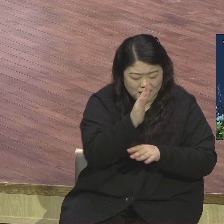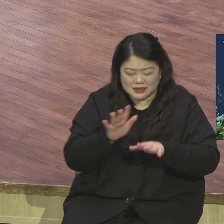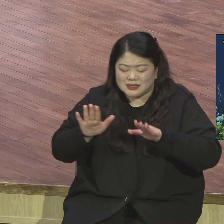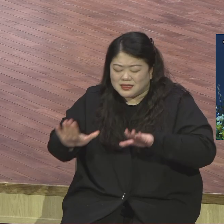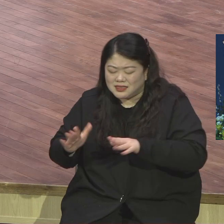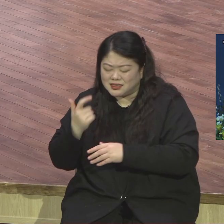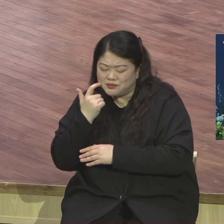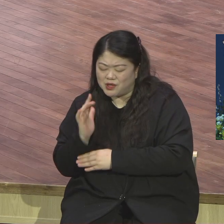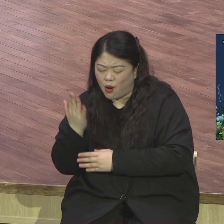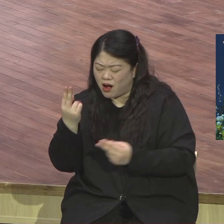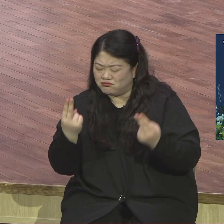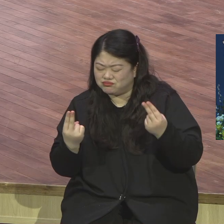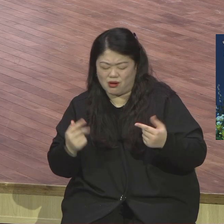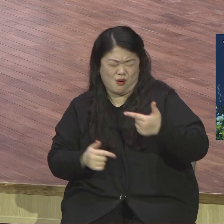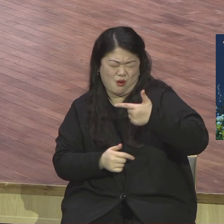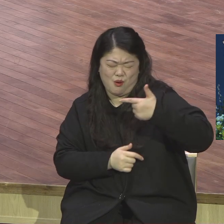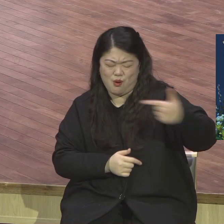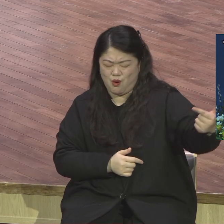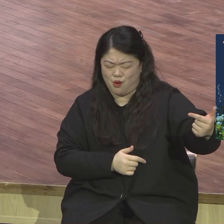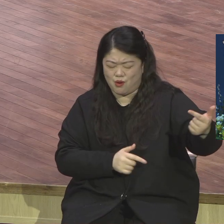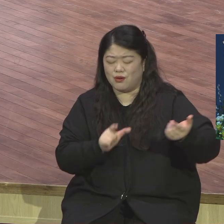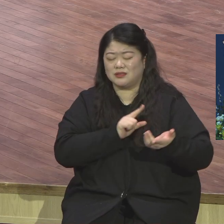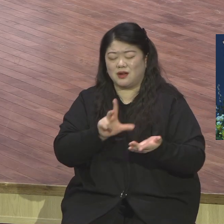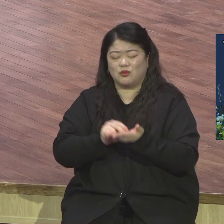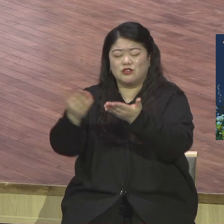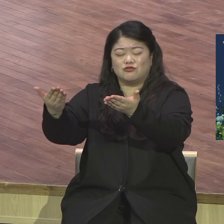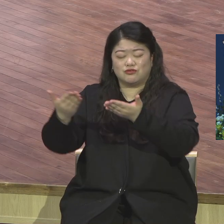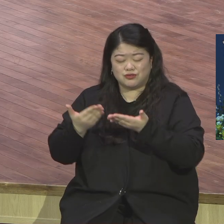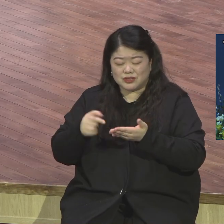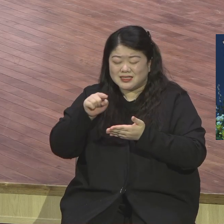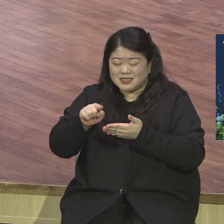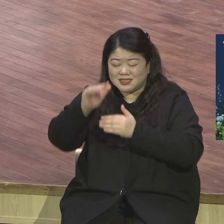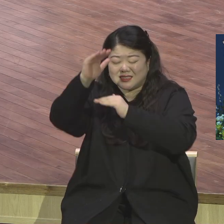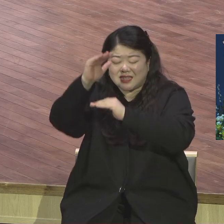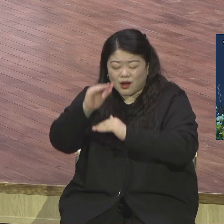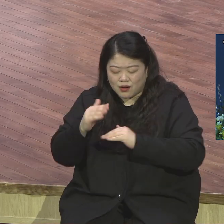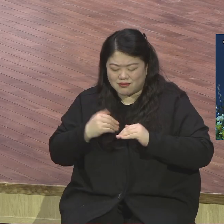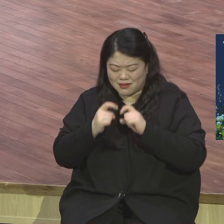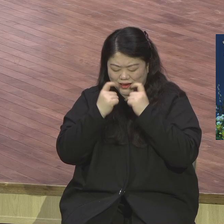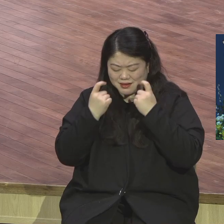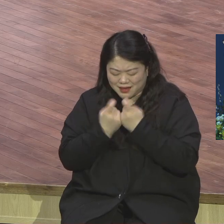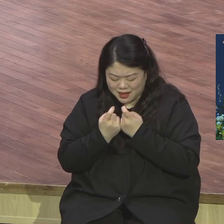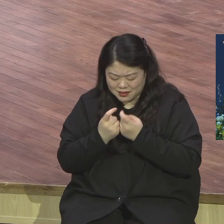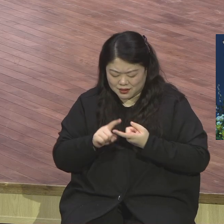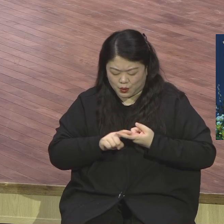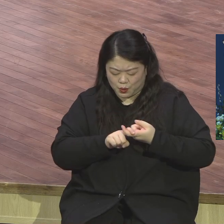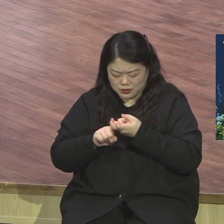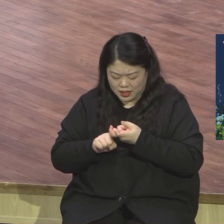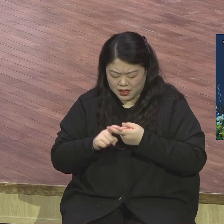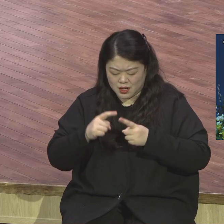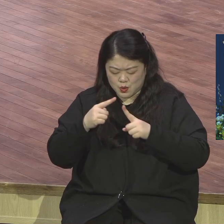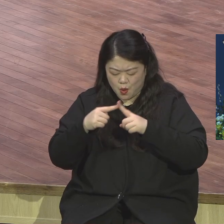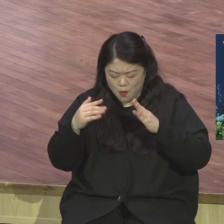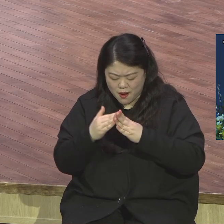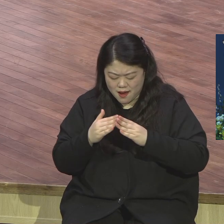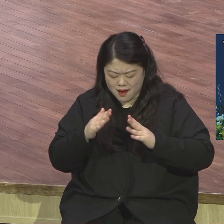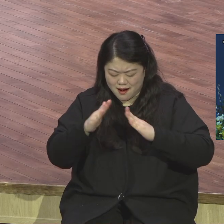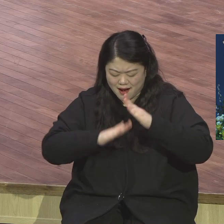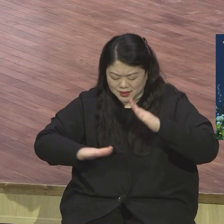말씀이 우리 개개인에게 우리 교회에 우리 공동체에 그대로 성취되게 하야 조합사사 모든 승도들이